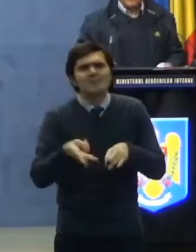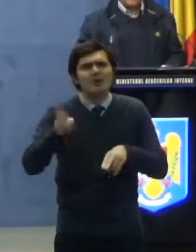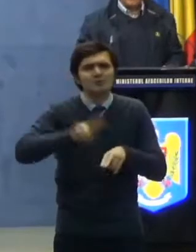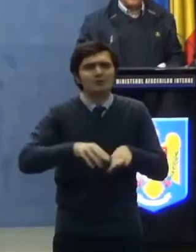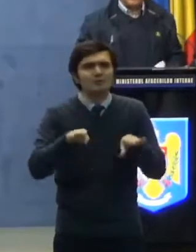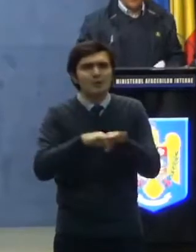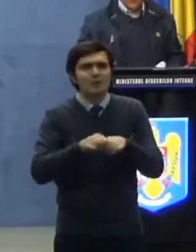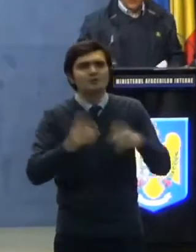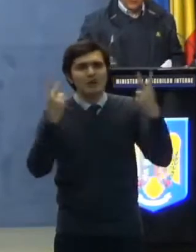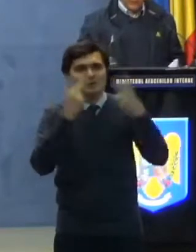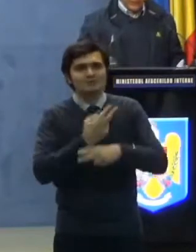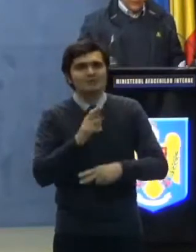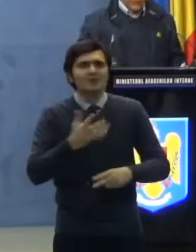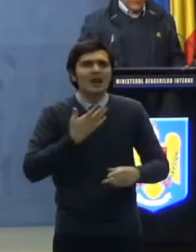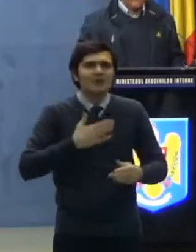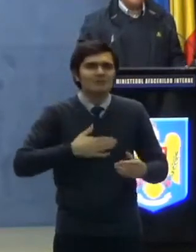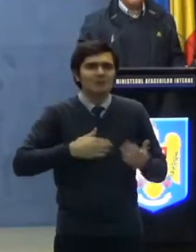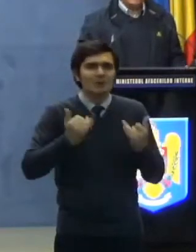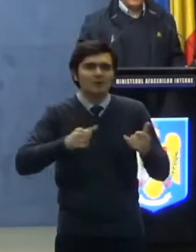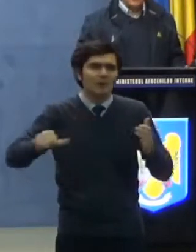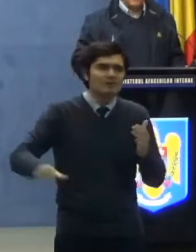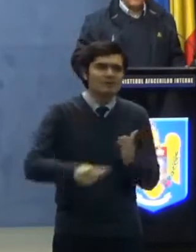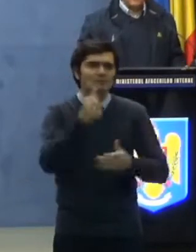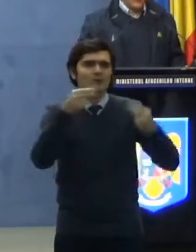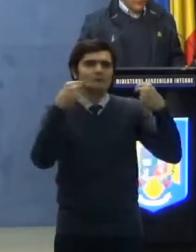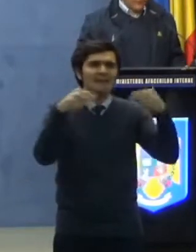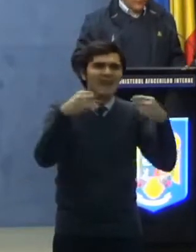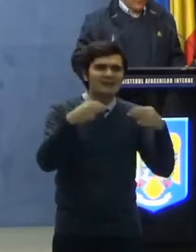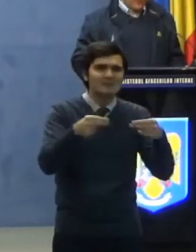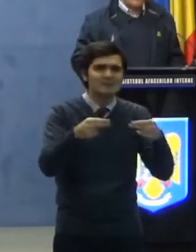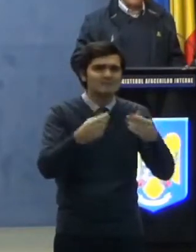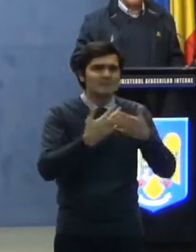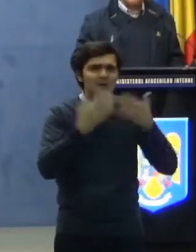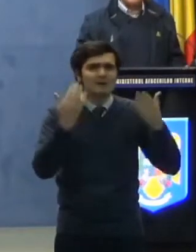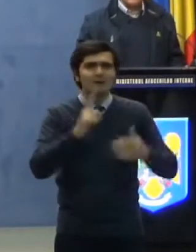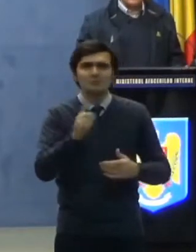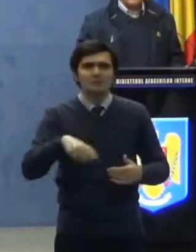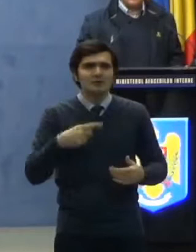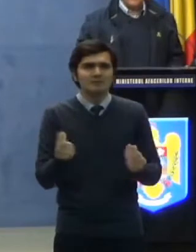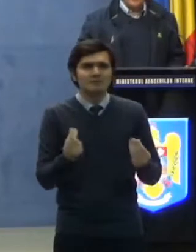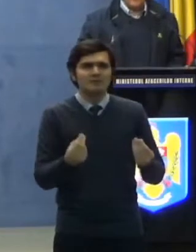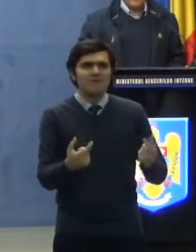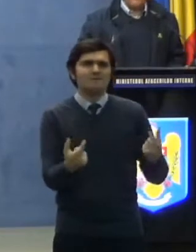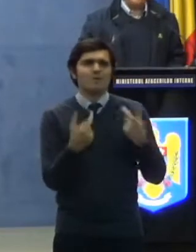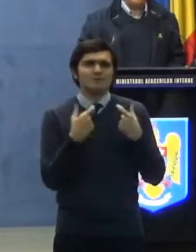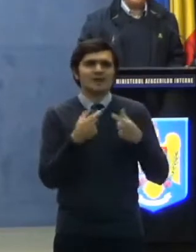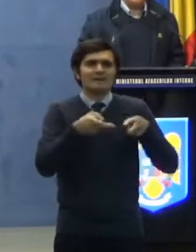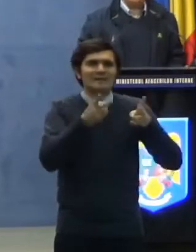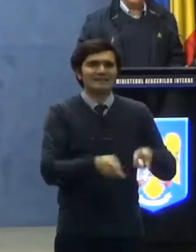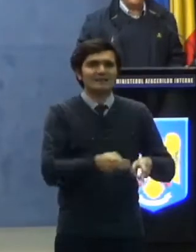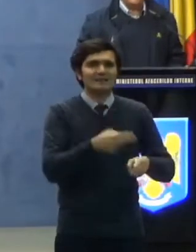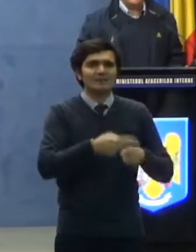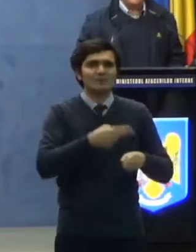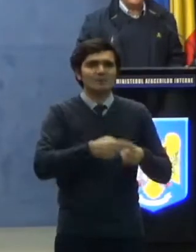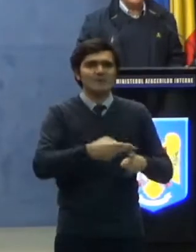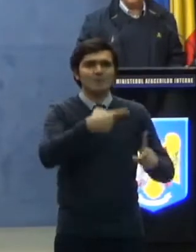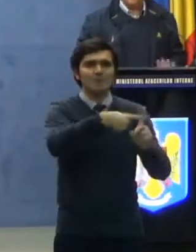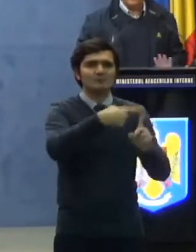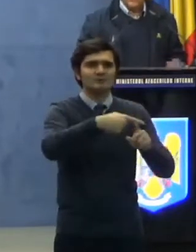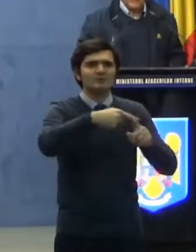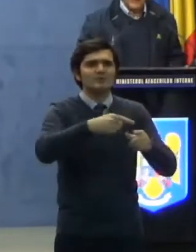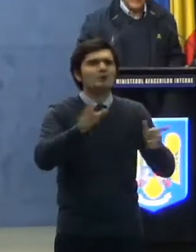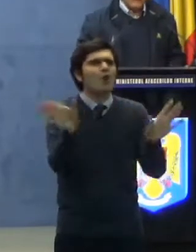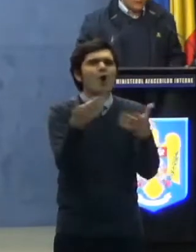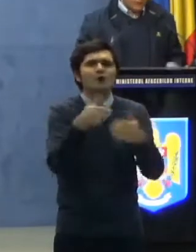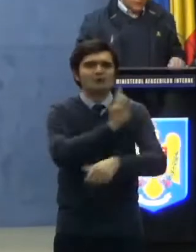dar am vrut să le subliniesc și să le explic încă o dată. Deci nu este o forțare de internare a bolnavilor COVID pozitiv în